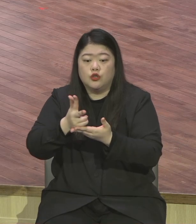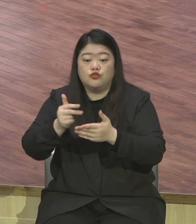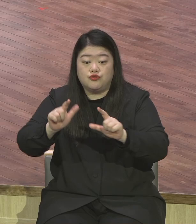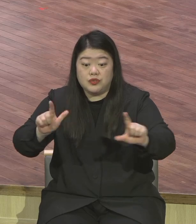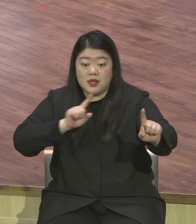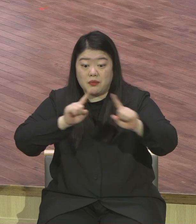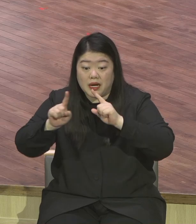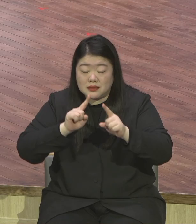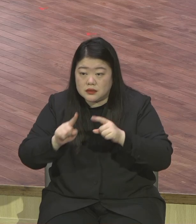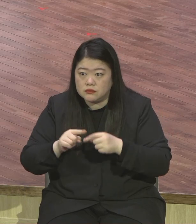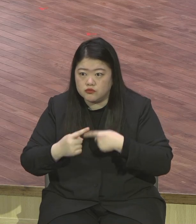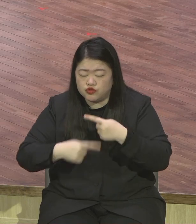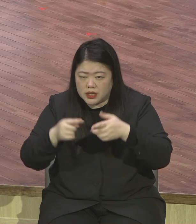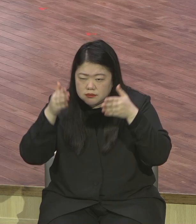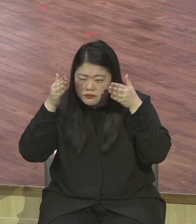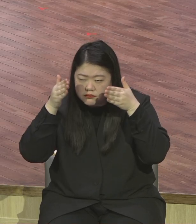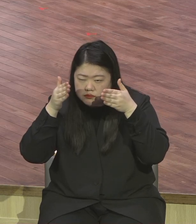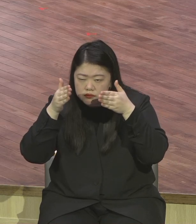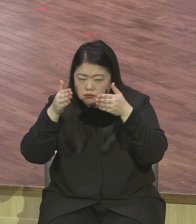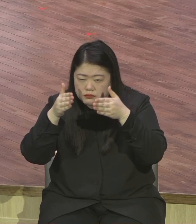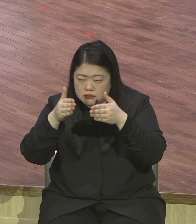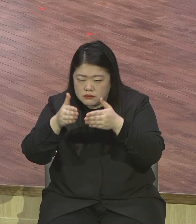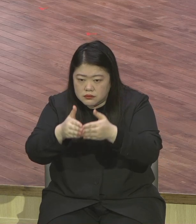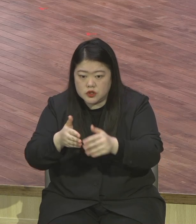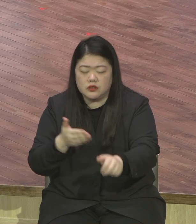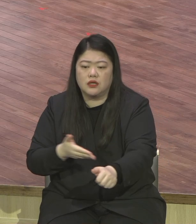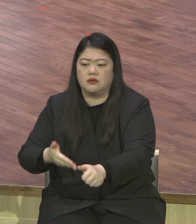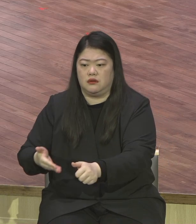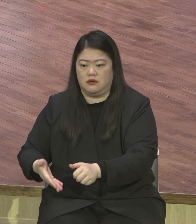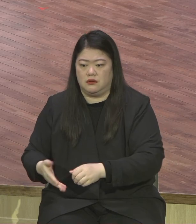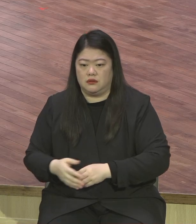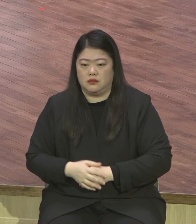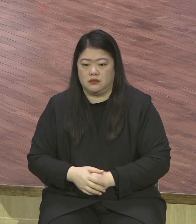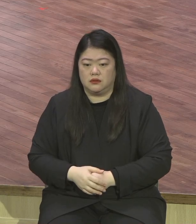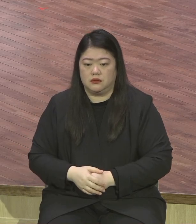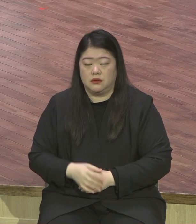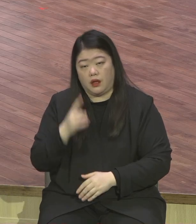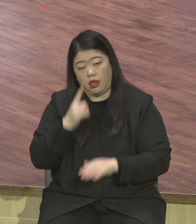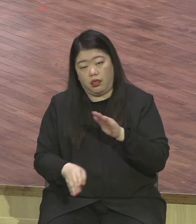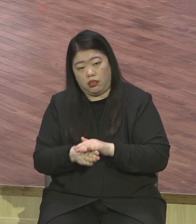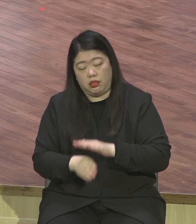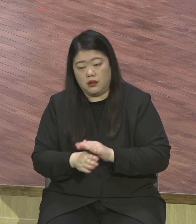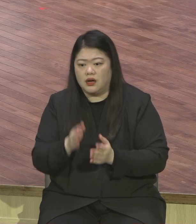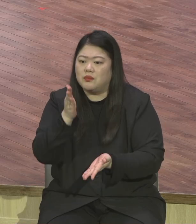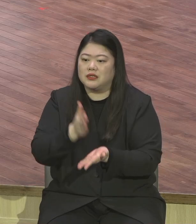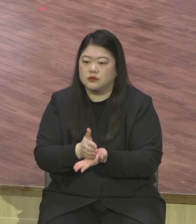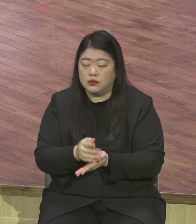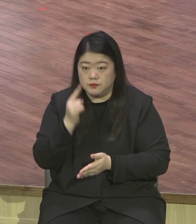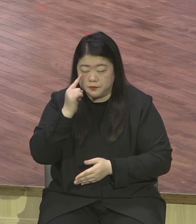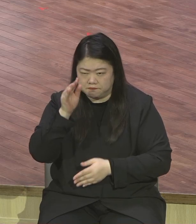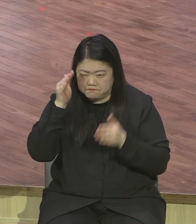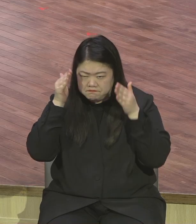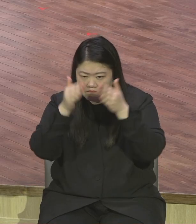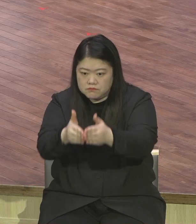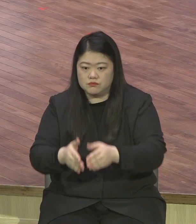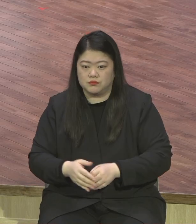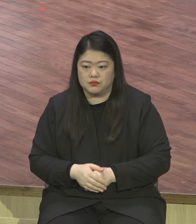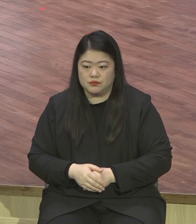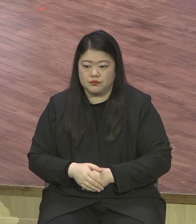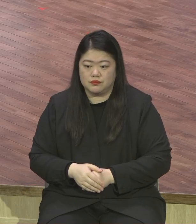집중하세요 그래서 여러분이 장식삼장 현장에 살기 때문에 교회만 나가면 다 잊어버려요 세상 일이 너무